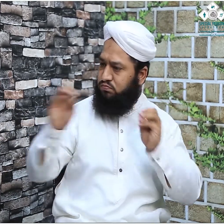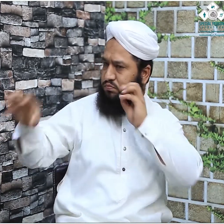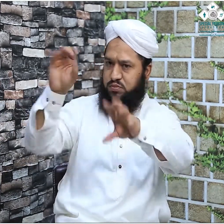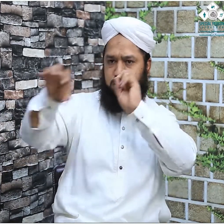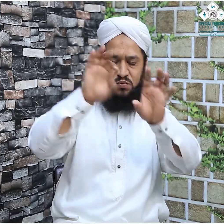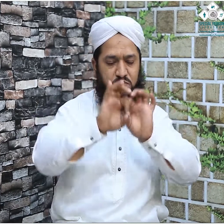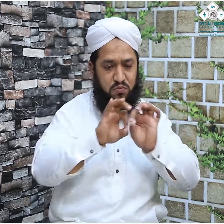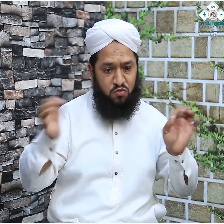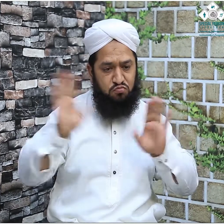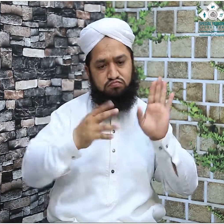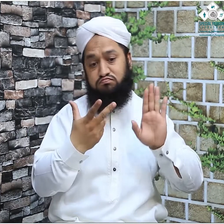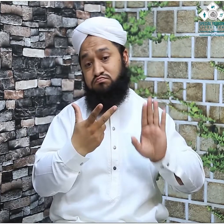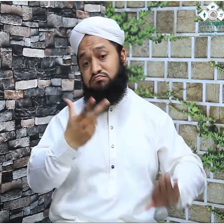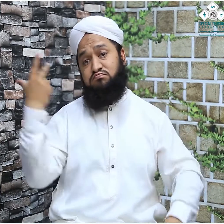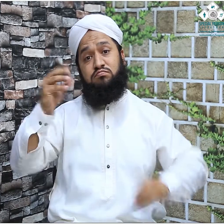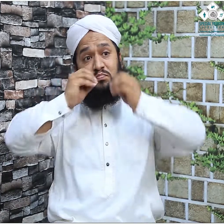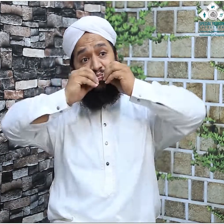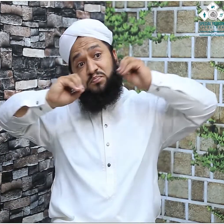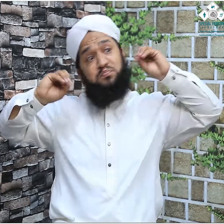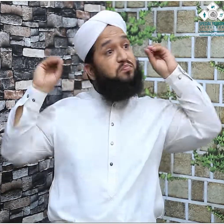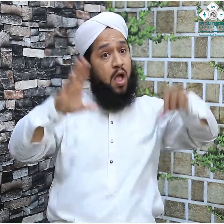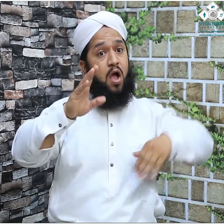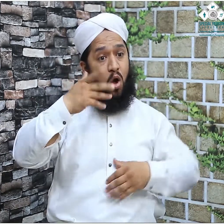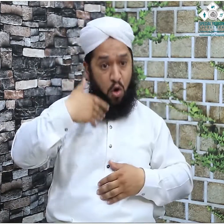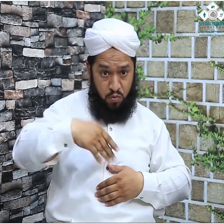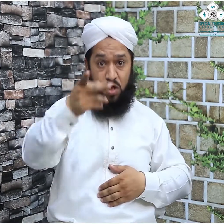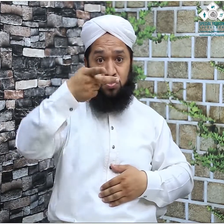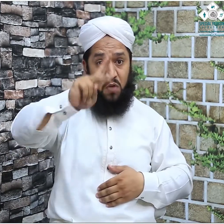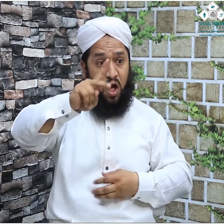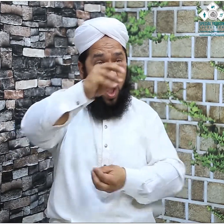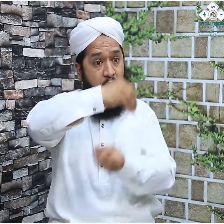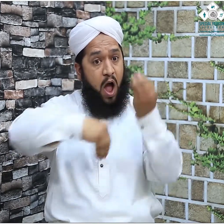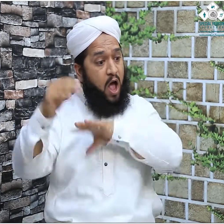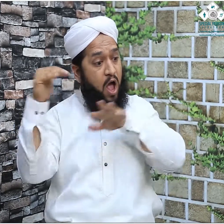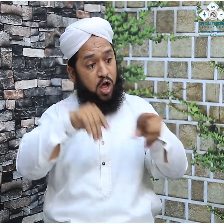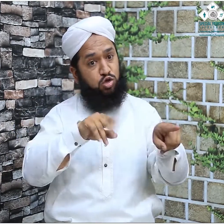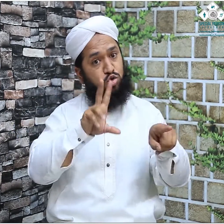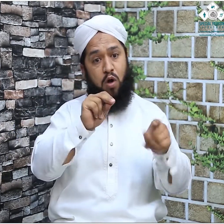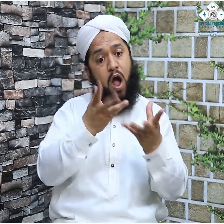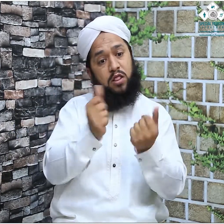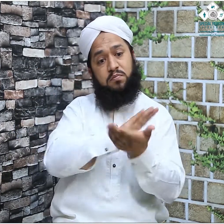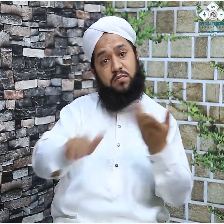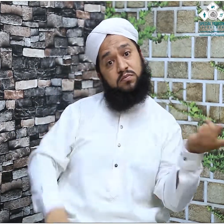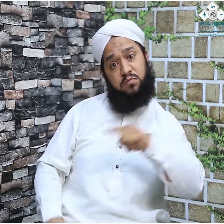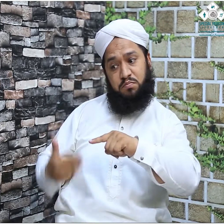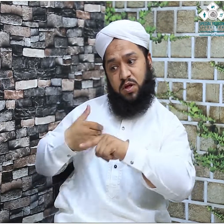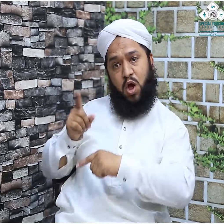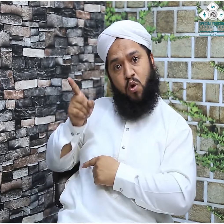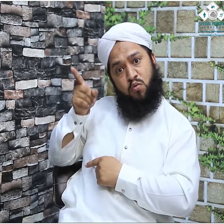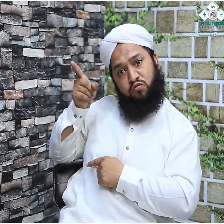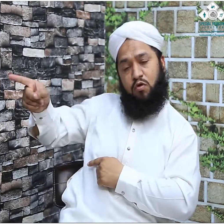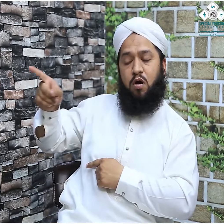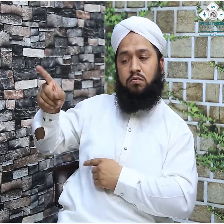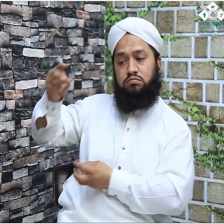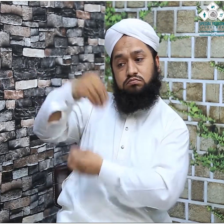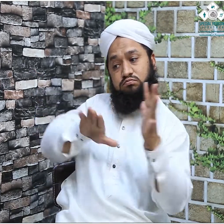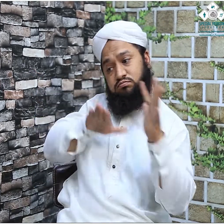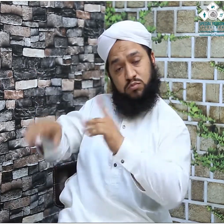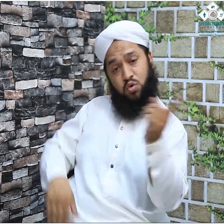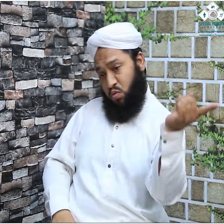ہے حملے کے وقت دو آدمی پرنالے کو اکھارنے کے لئے جب کعبہ شریف پر چڑے مگر اسی وقت سر کے بل زمین پر گر